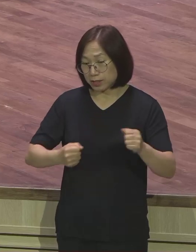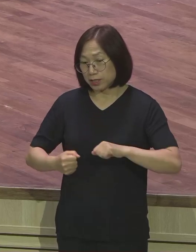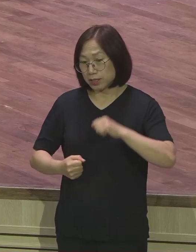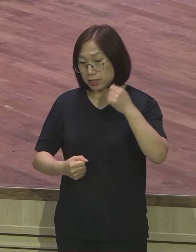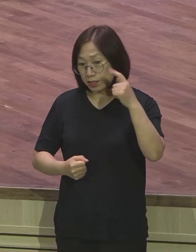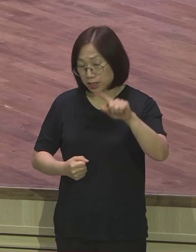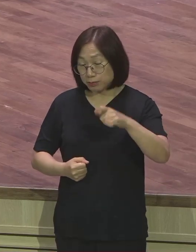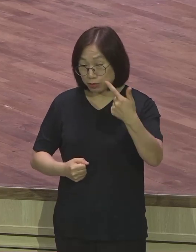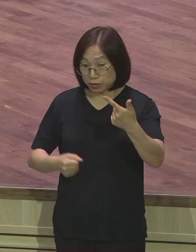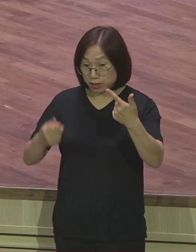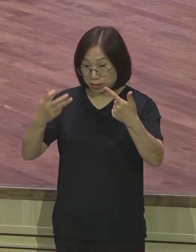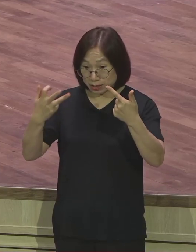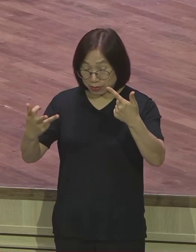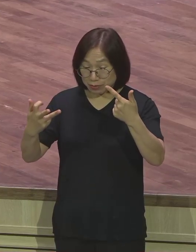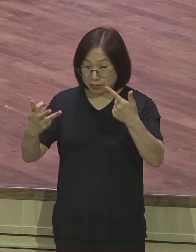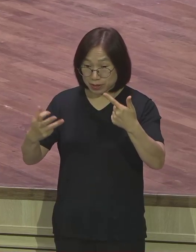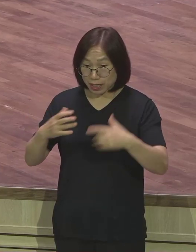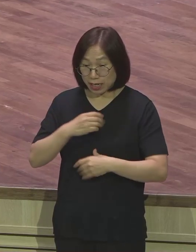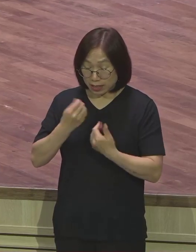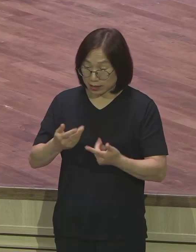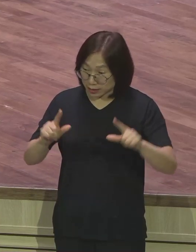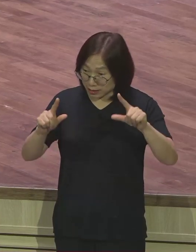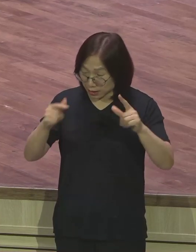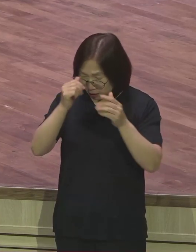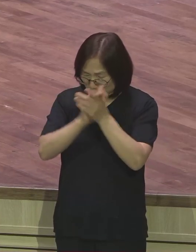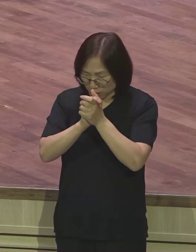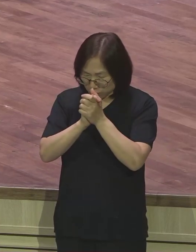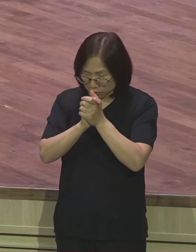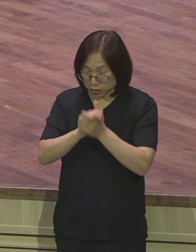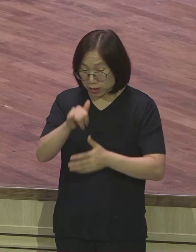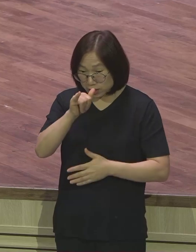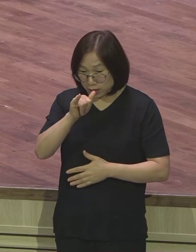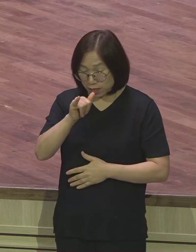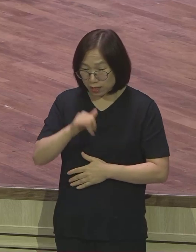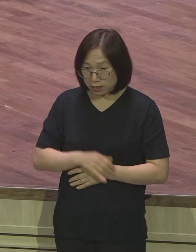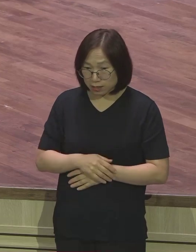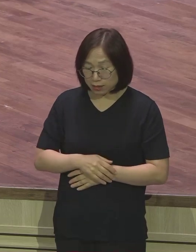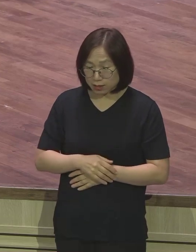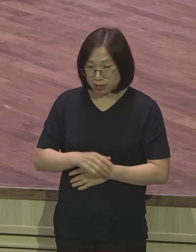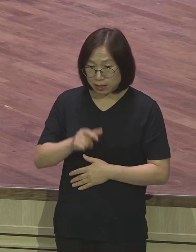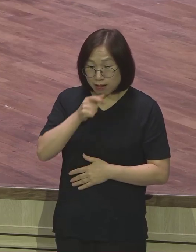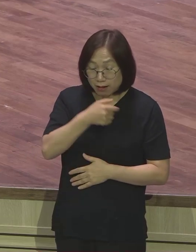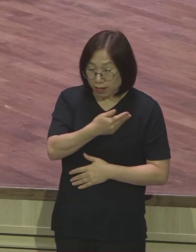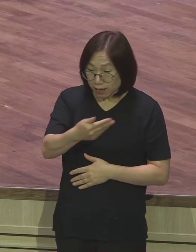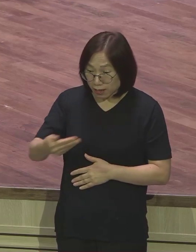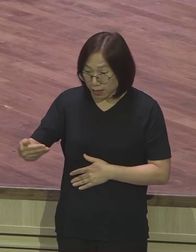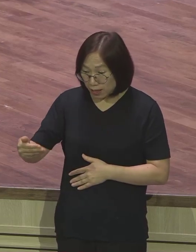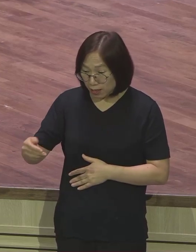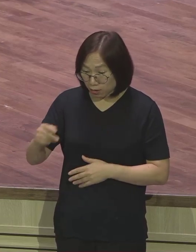보니까 안식일에 우리가 기도할 곳이 있을까 하여 문밖 강가에 나가 거기 앉아서 모인 여자들에게 말하는데